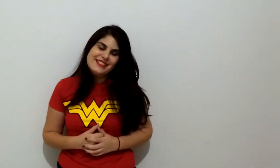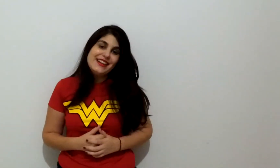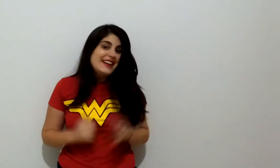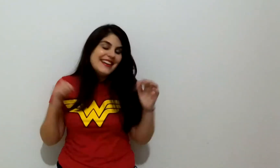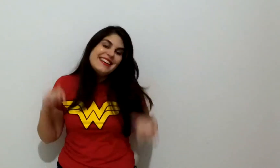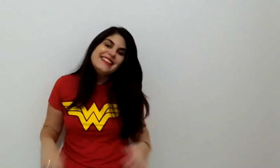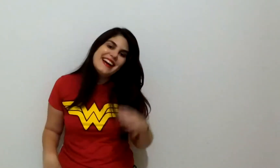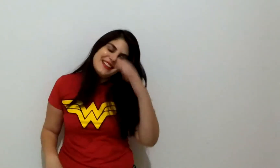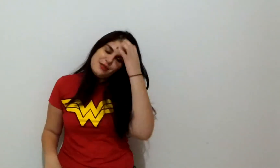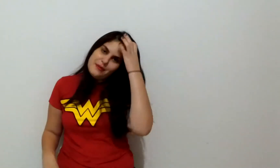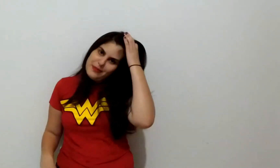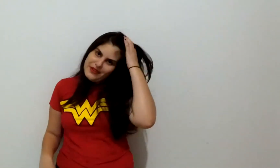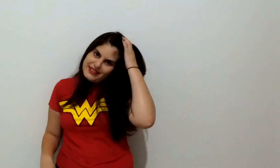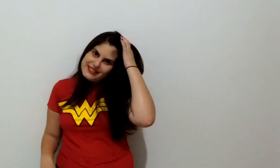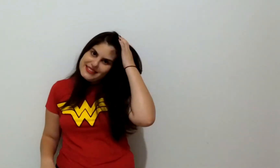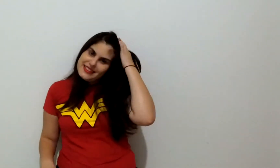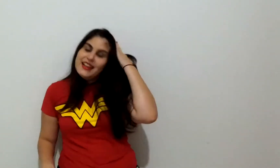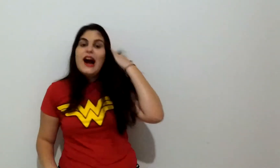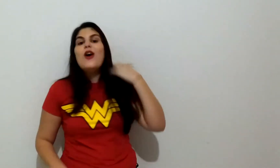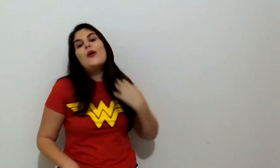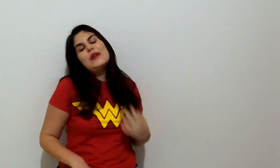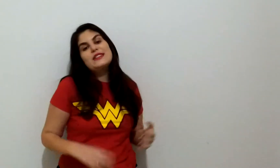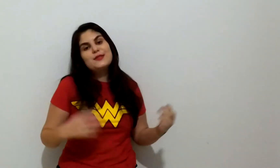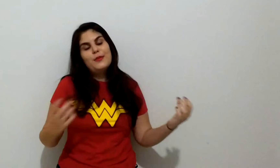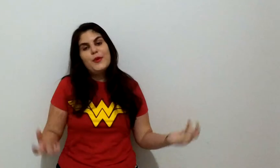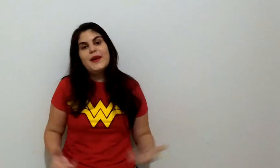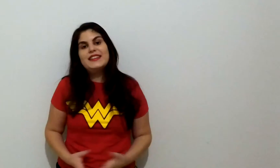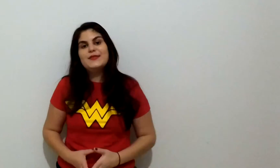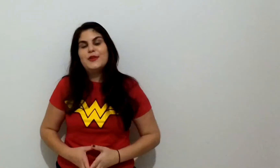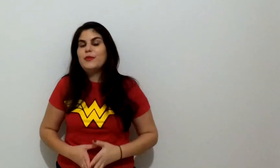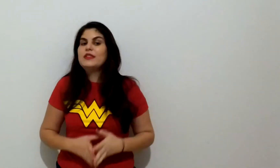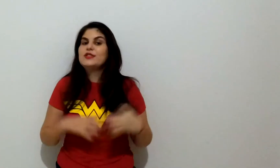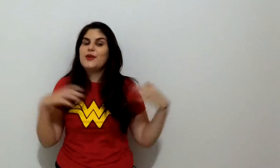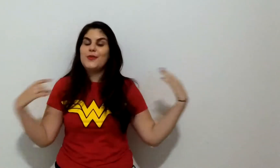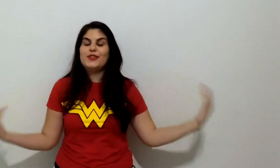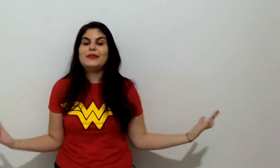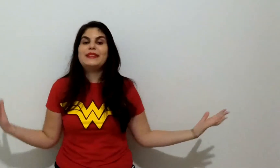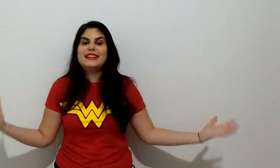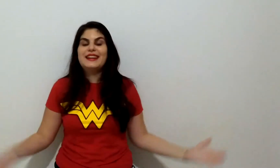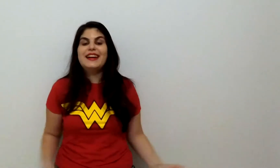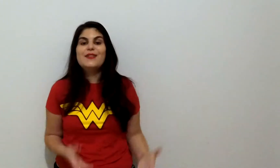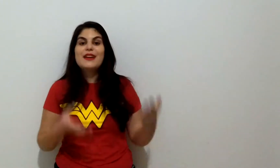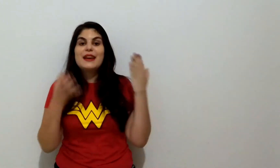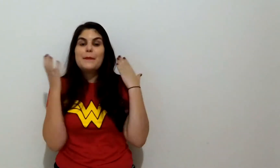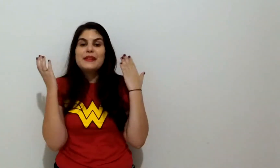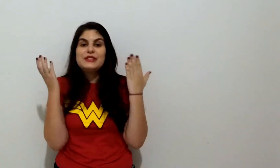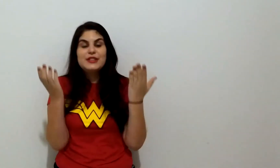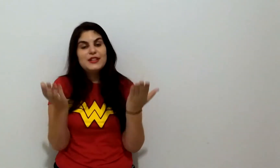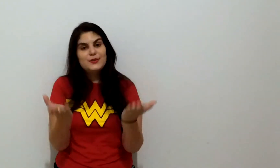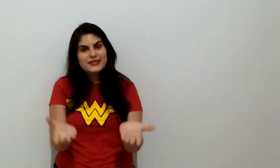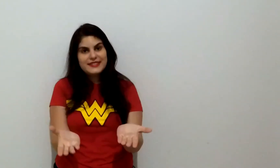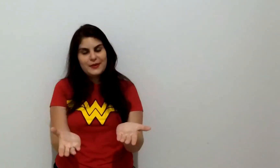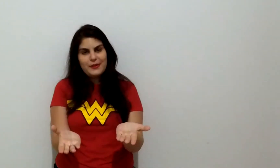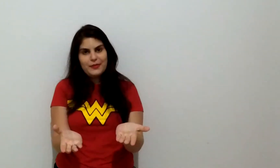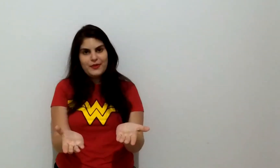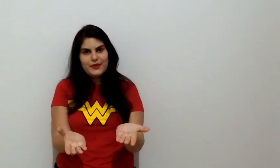e que tá aqui no Apoia-se, ou que descobriu mais filme de alguma outra maneira. Eu queria pedir o seu apoio.